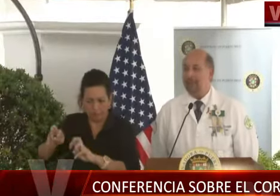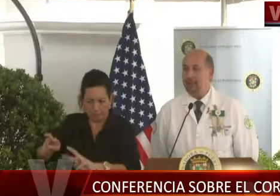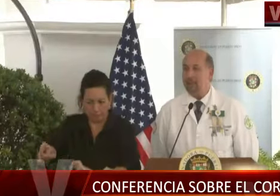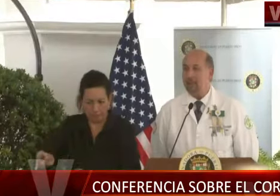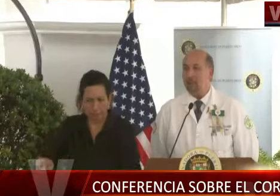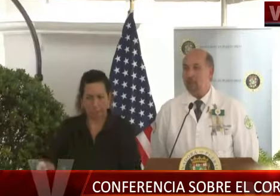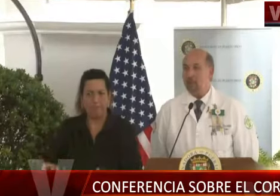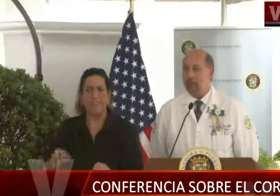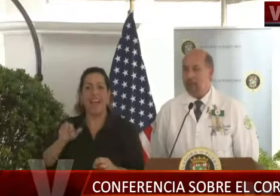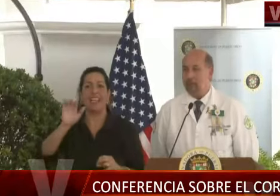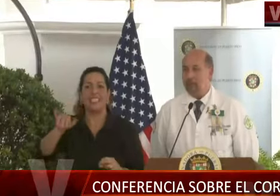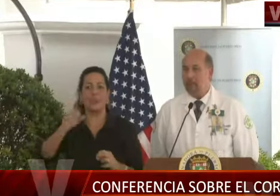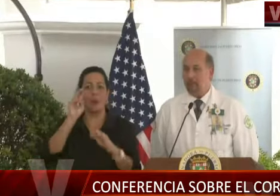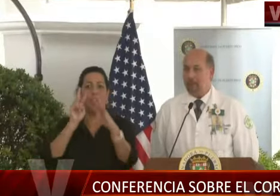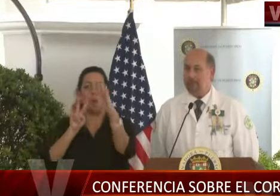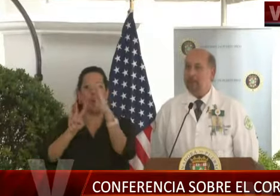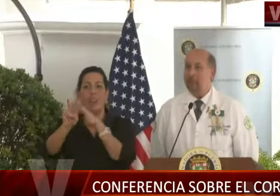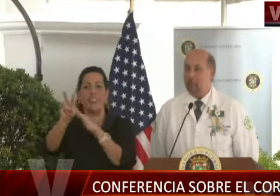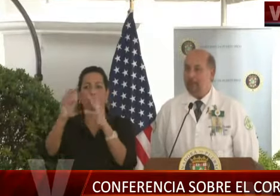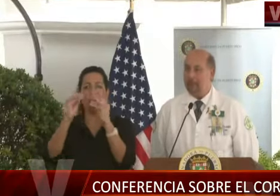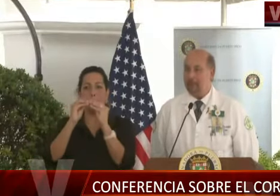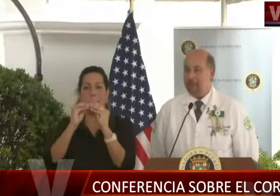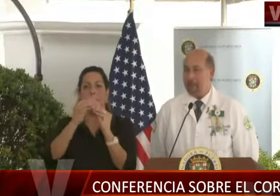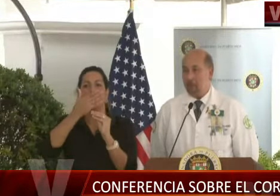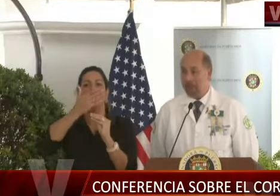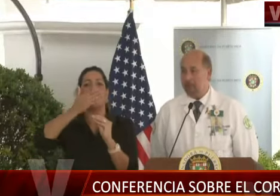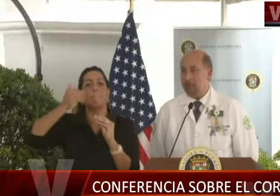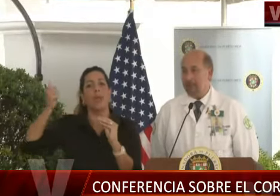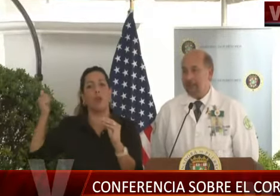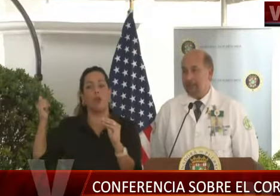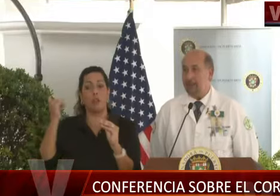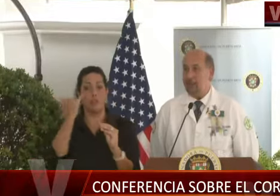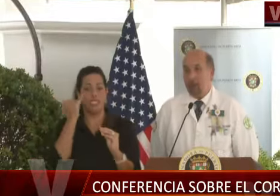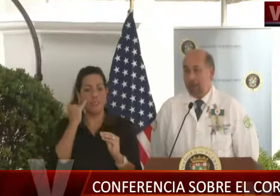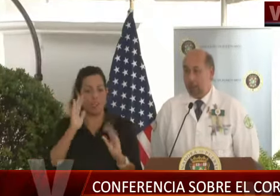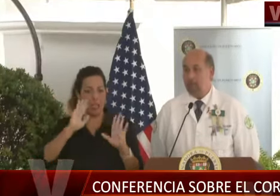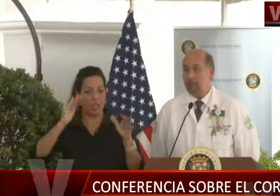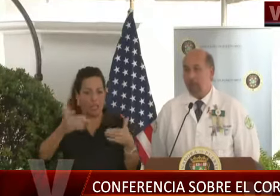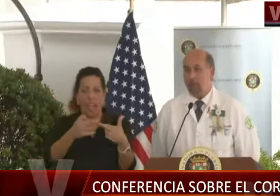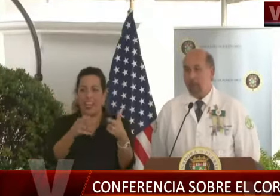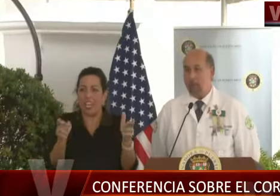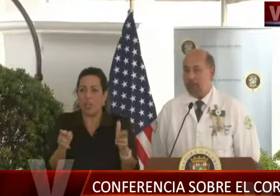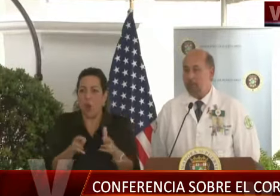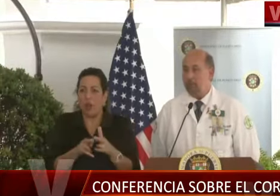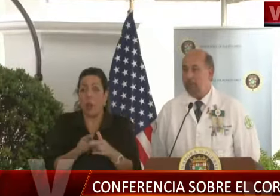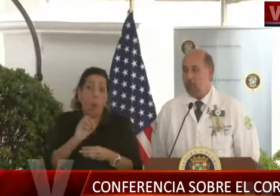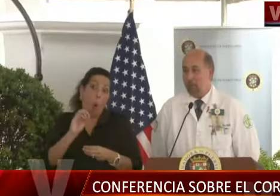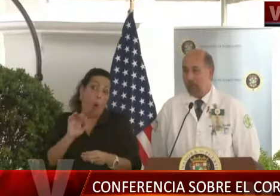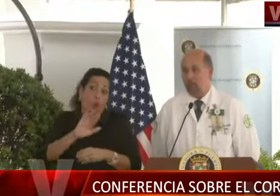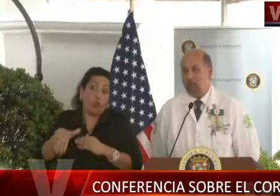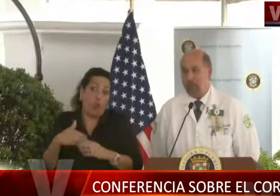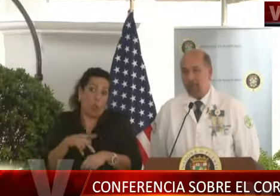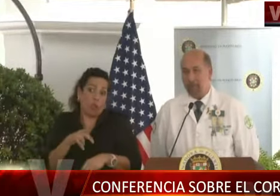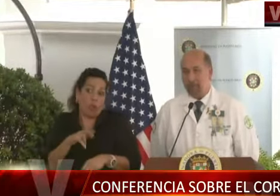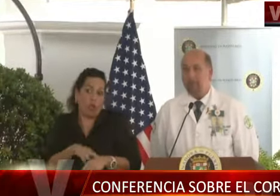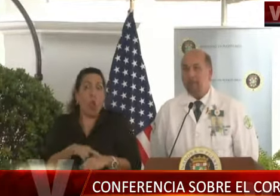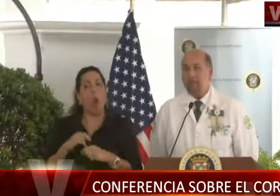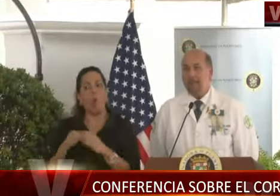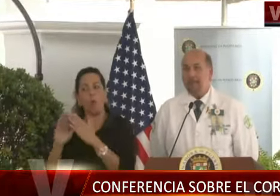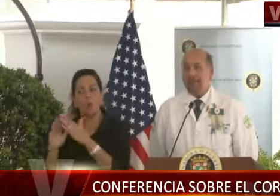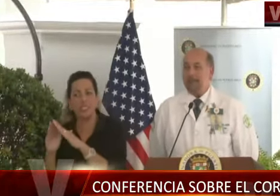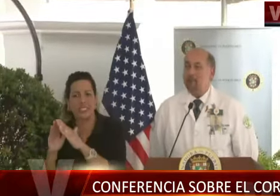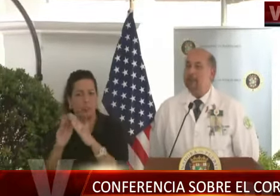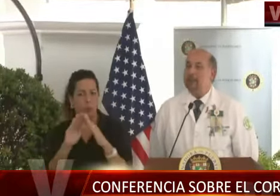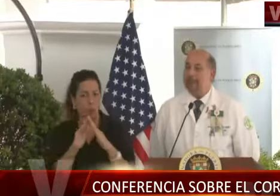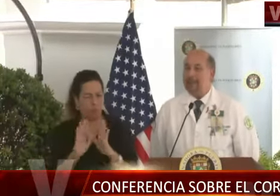proyectar mucho mejor cuál va a ser la respuesta, si va a ser por regiones, si va a ser over all, todo Puerto Rico, o por algunos municipios.